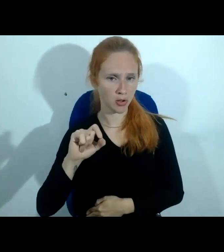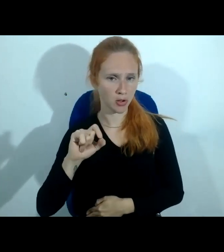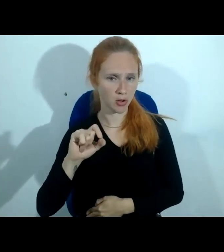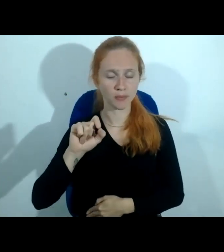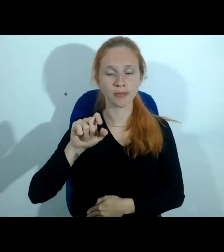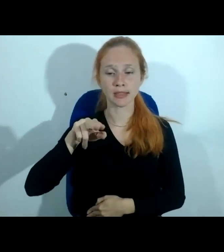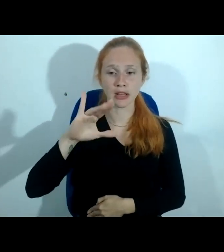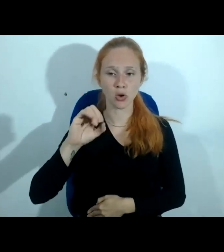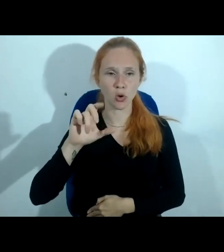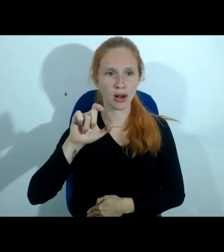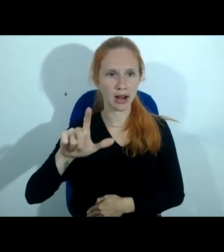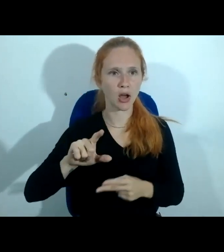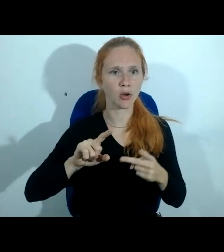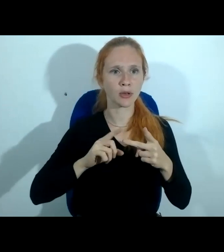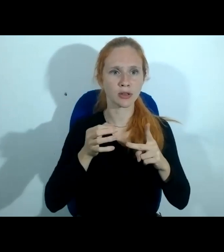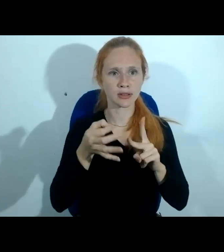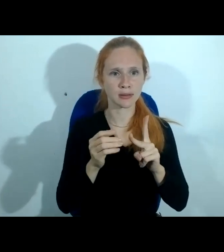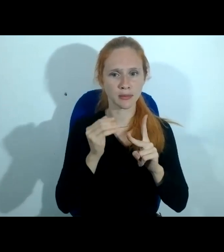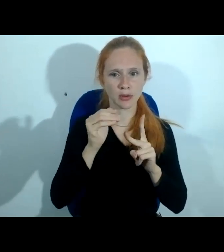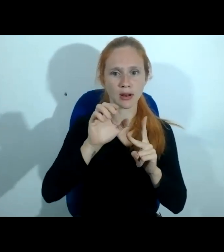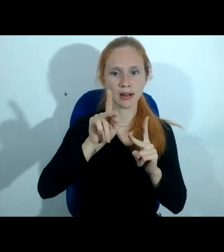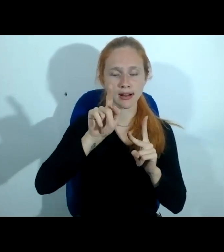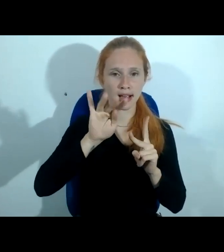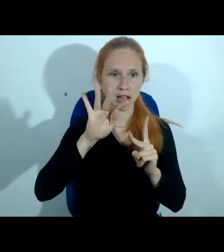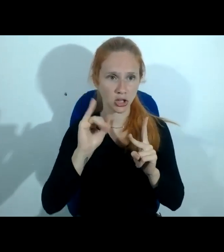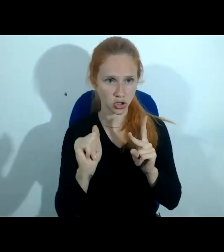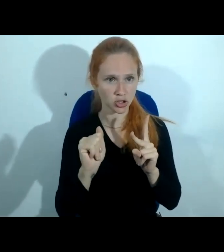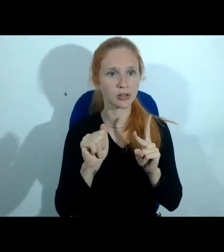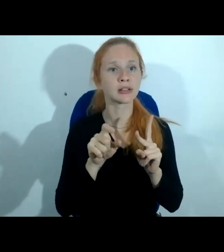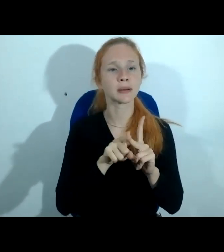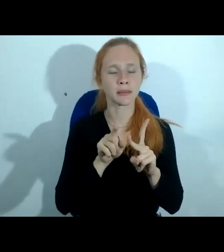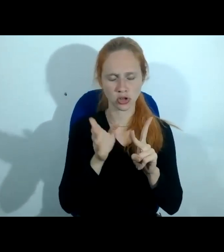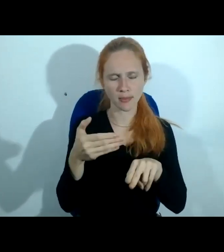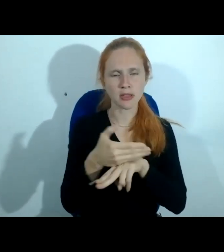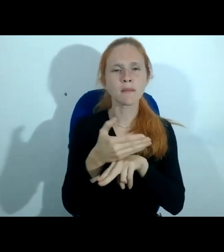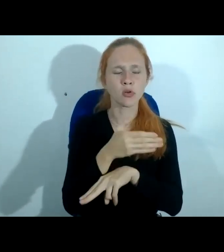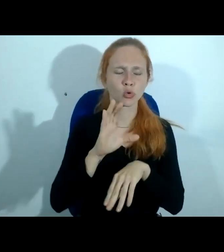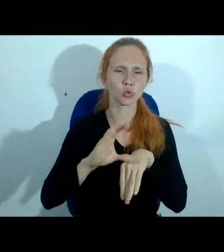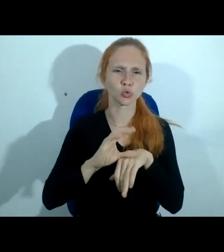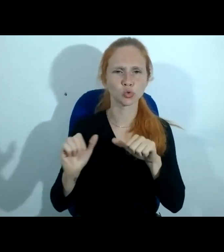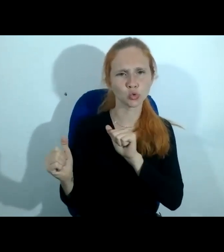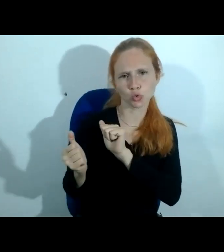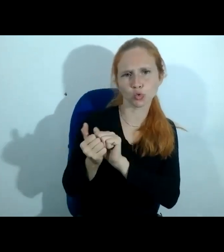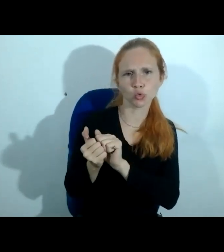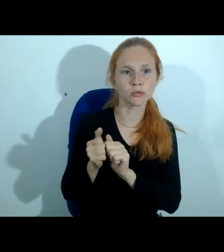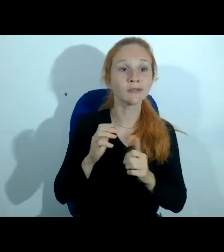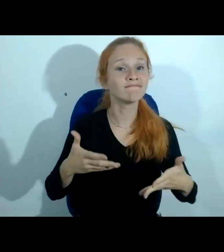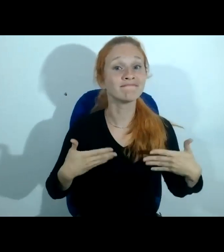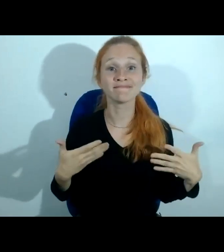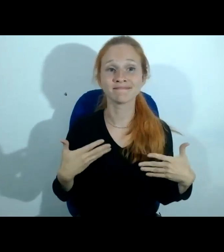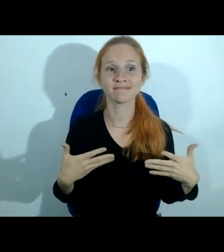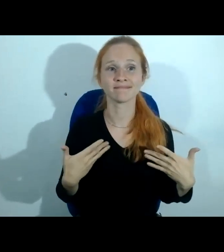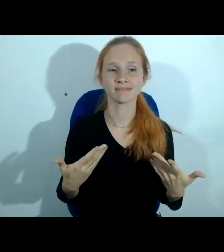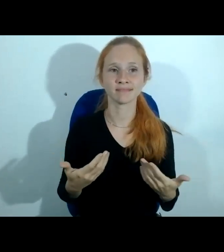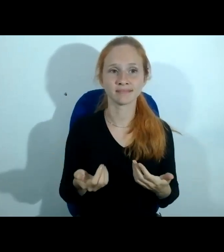querido a desembargadora Kátia Janguta também que já nós participamos de alguns cursos juntos então é uma grande alegria em